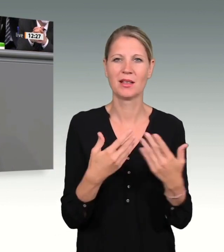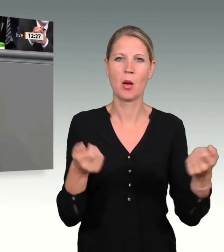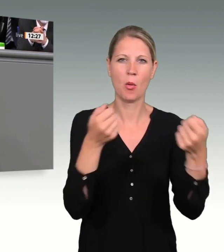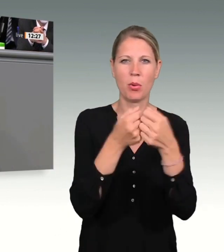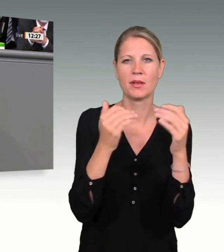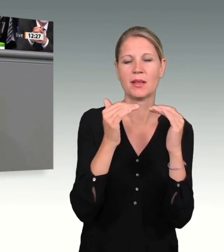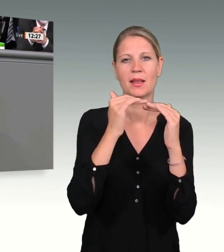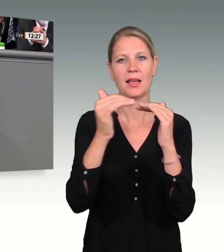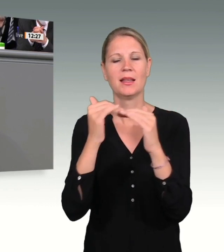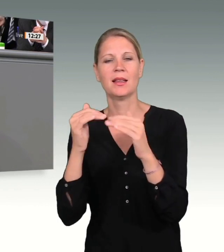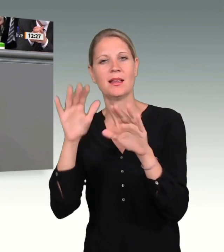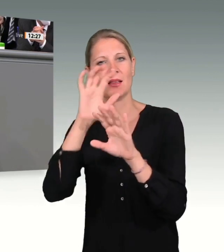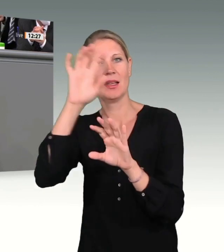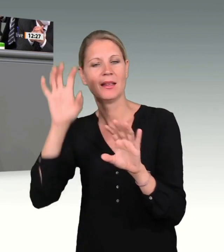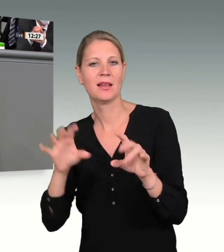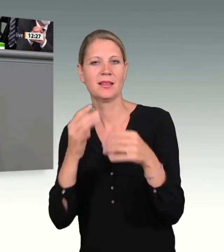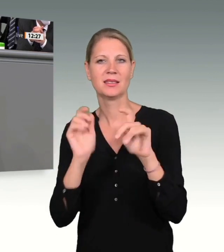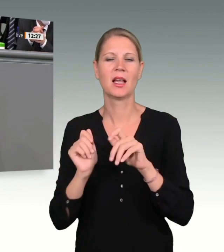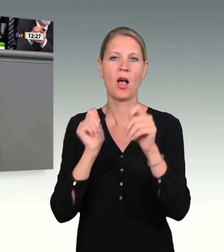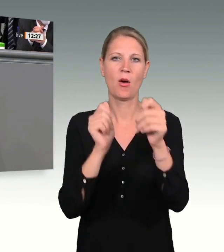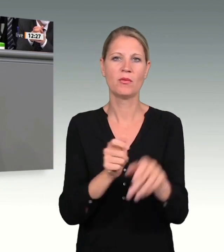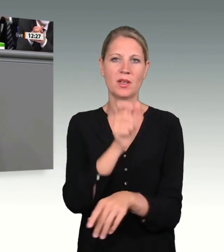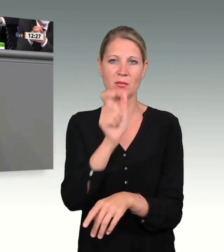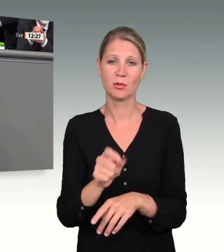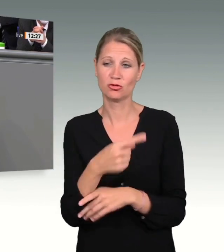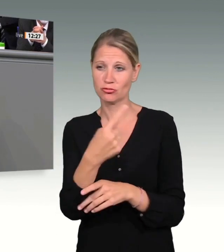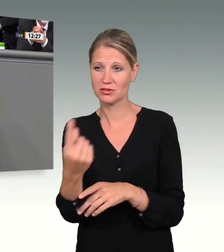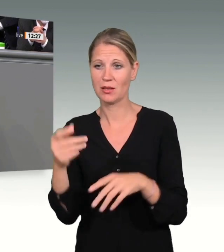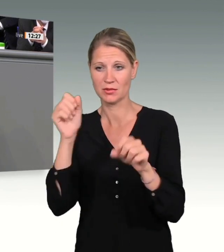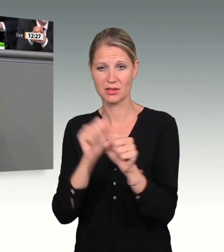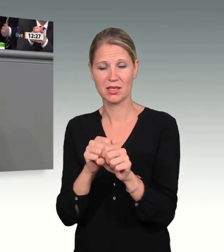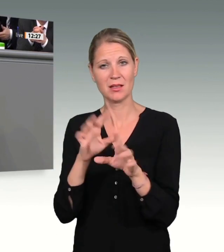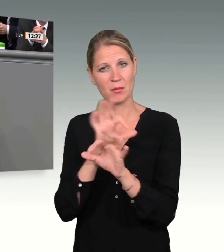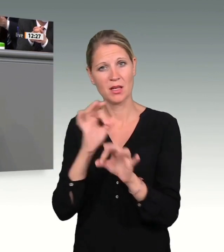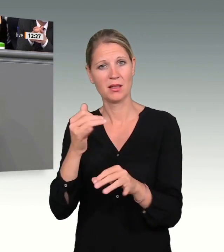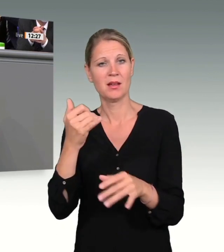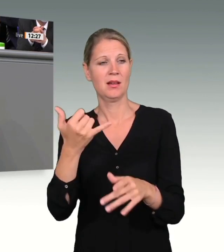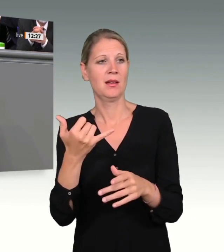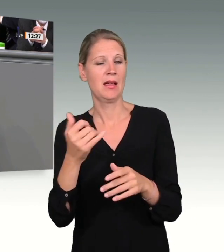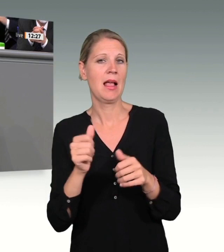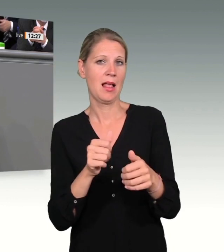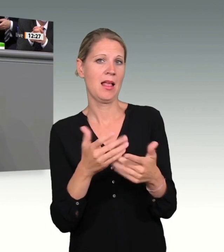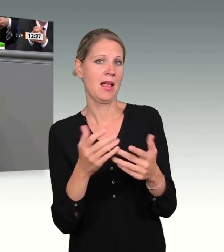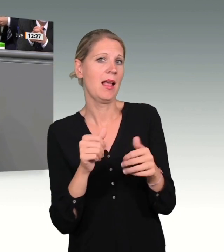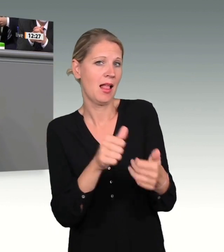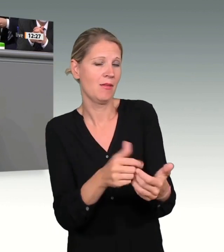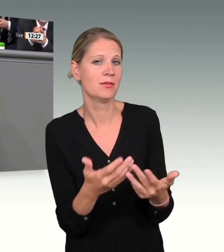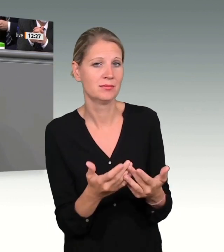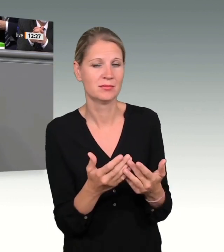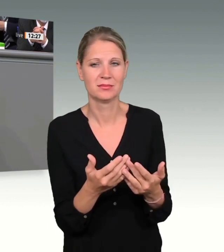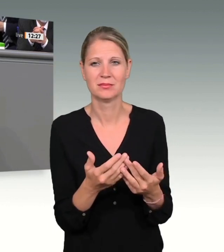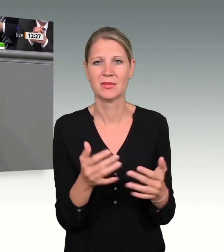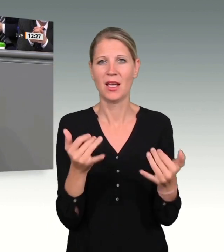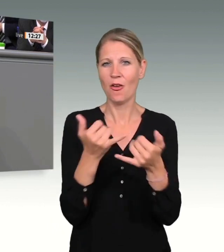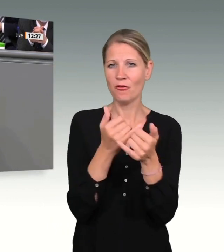auch den Behörden mit Rat und Tat zur Seite stehen. Wie Amri aus Berlin geflohen ist und woher er seine Tatwaffe hatte, konnte der Ausschuss